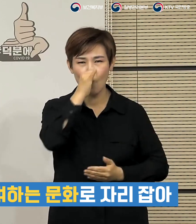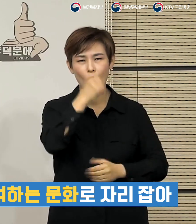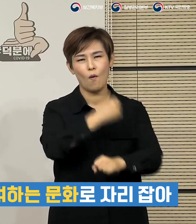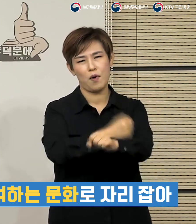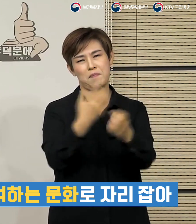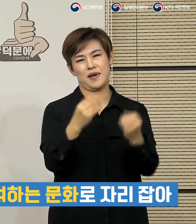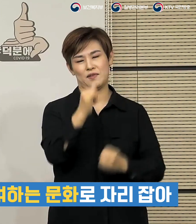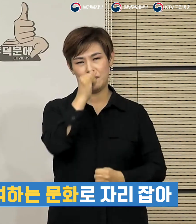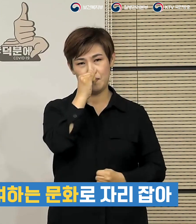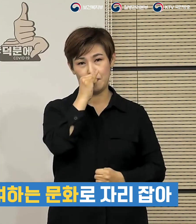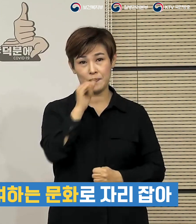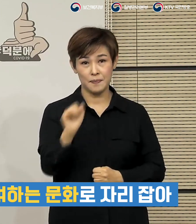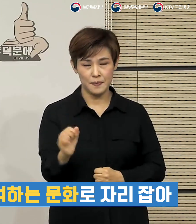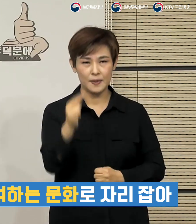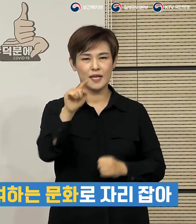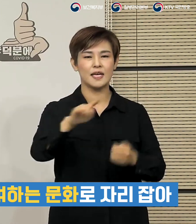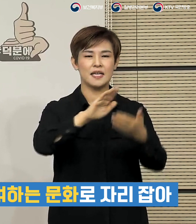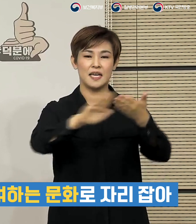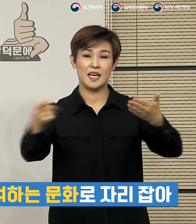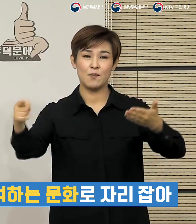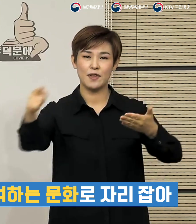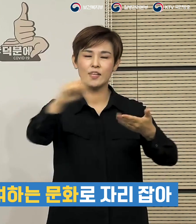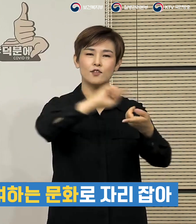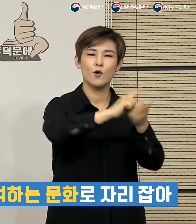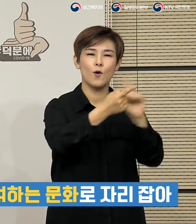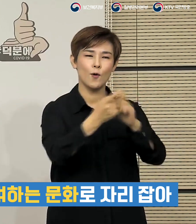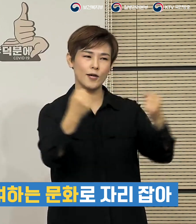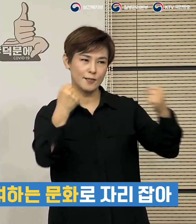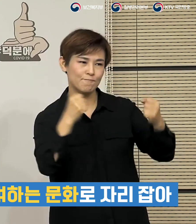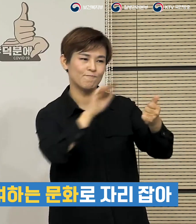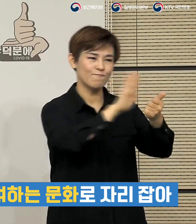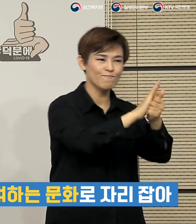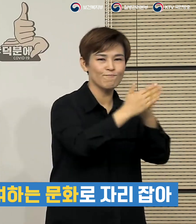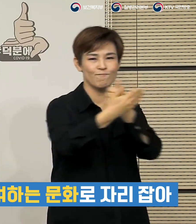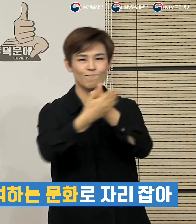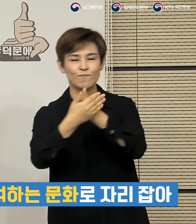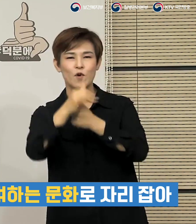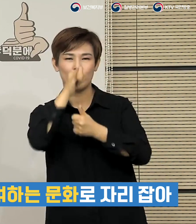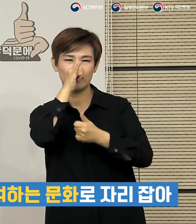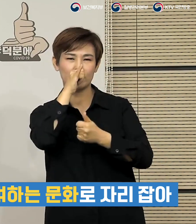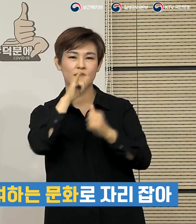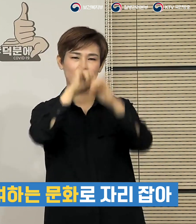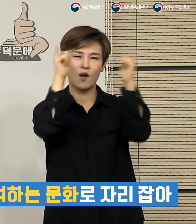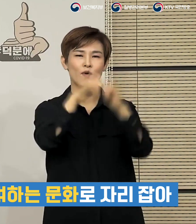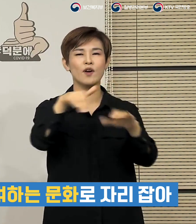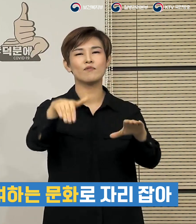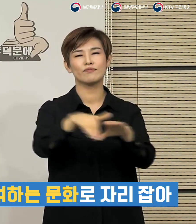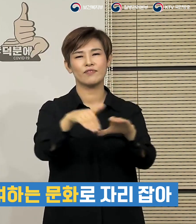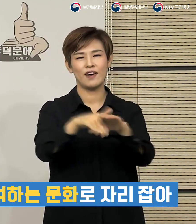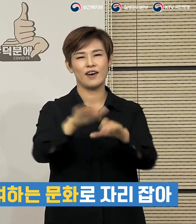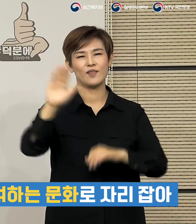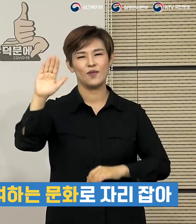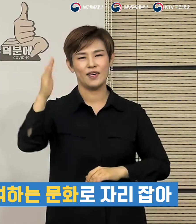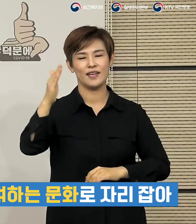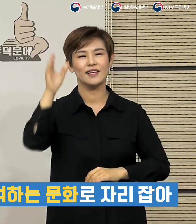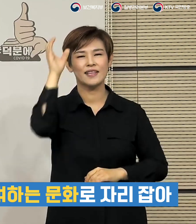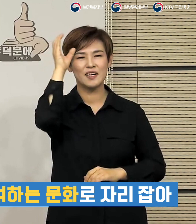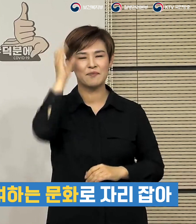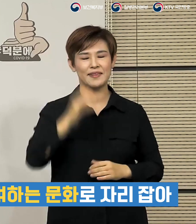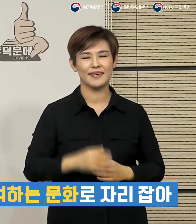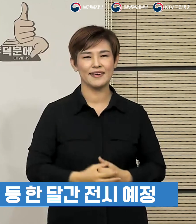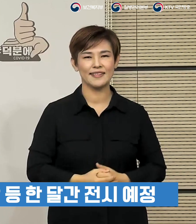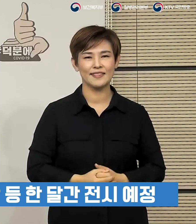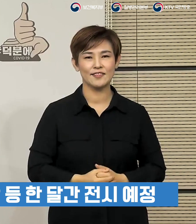협력했기에 이 캠페인이 서로가 서로를 격려하고 보듬어주는 사회문화로 자리잡기를 기대합니다.